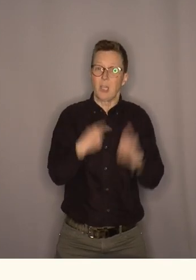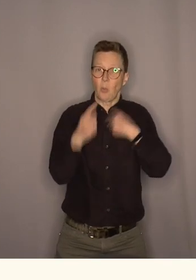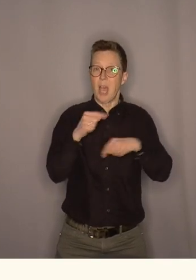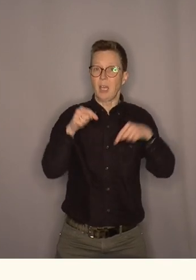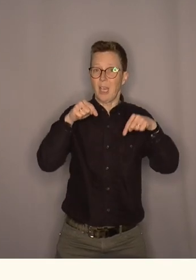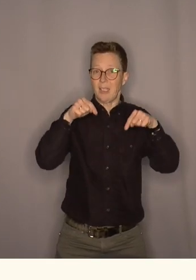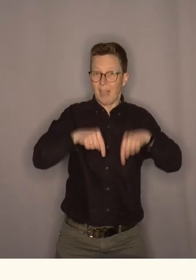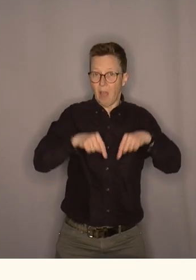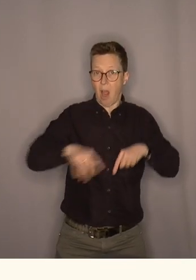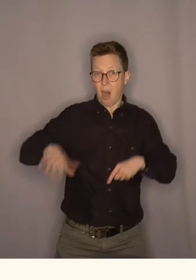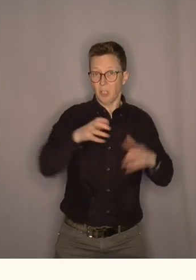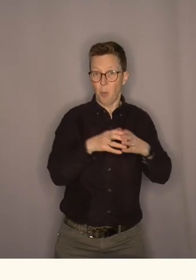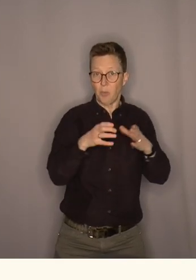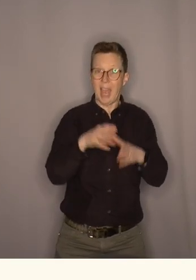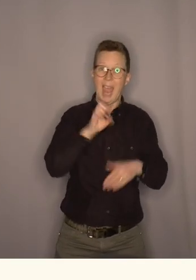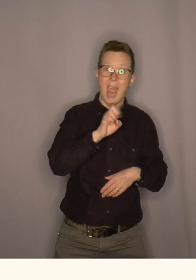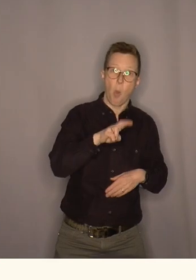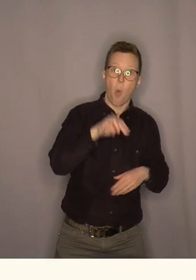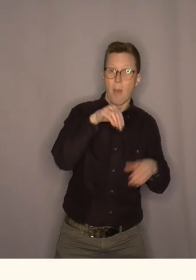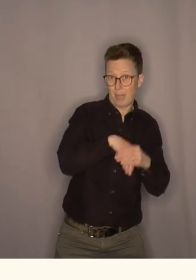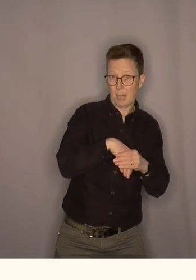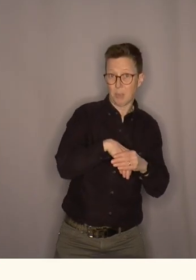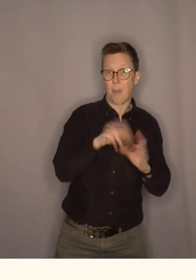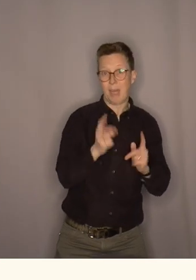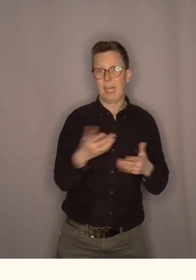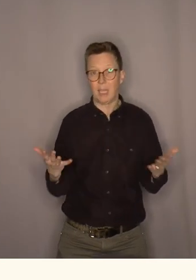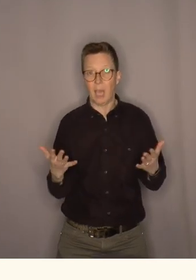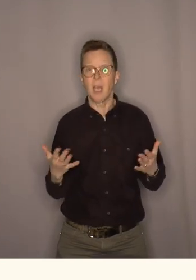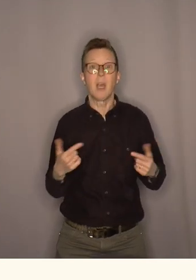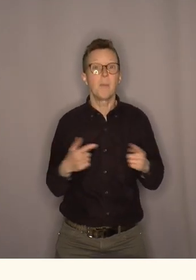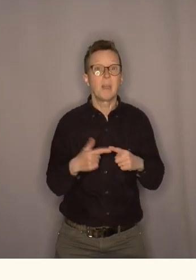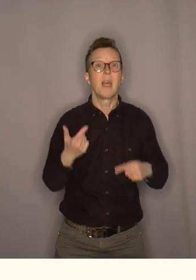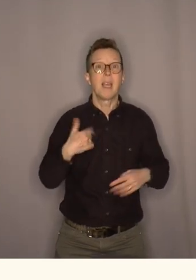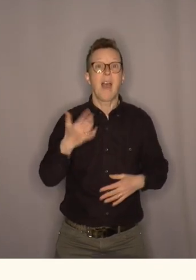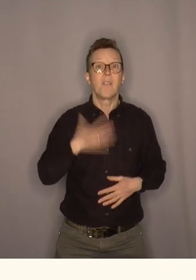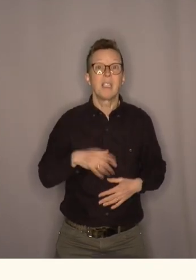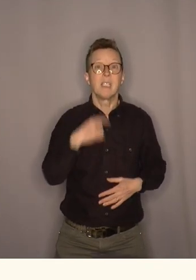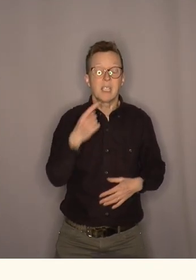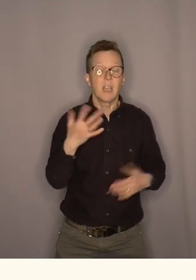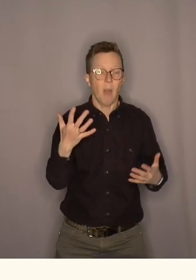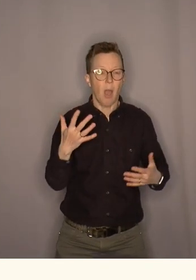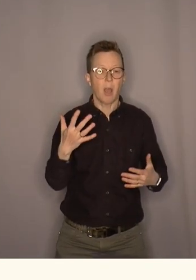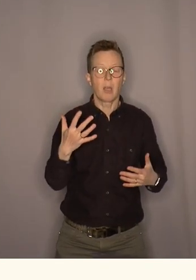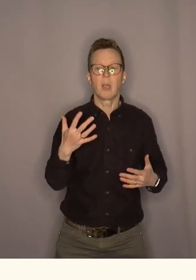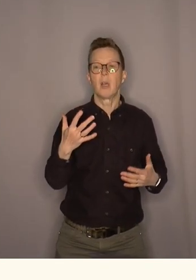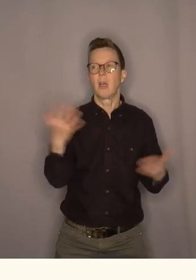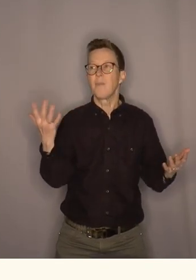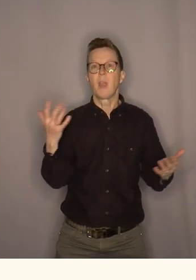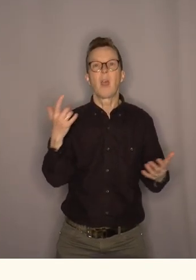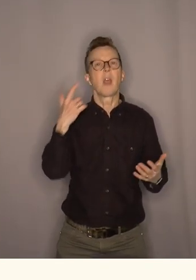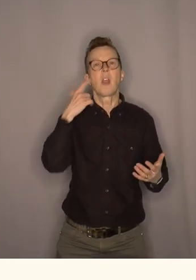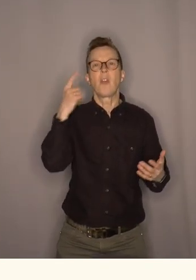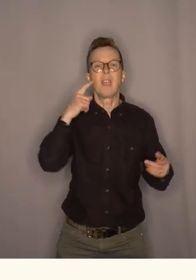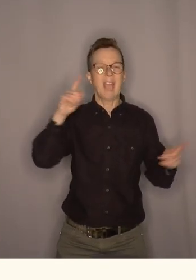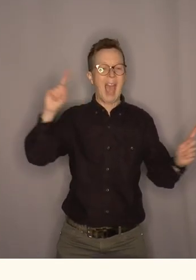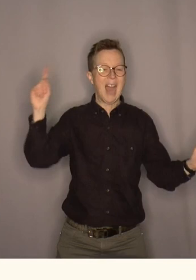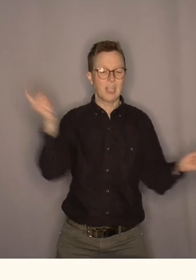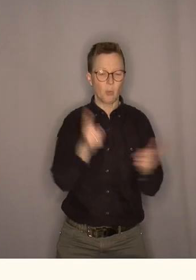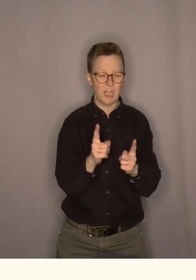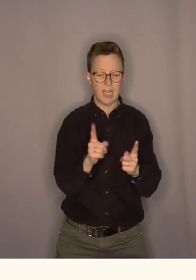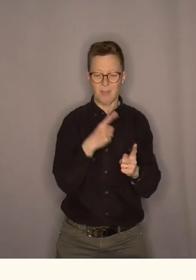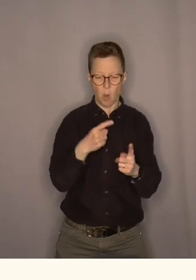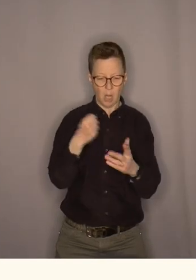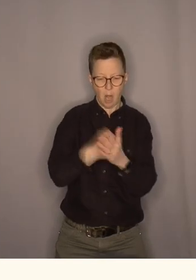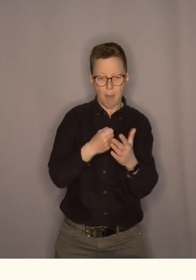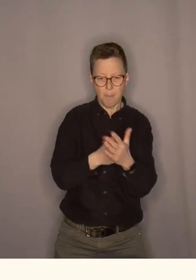EU-medlemskap på dette landsmøtet. Men jeg vil også si en ting og det er at det er alt for lett å redusere den kampen som vi